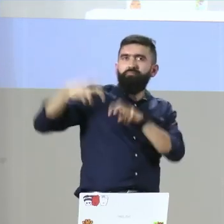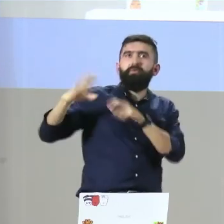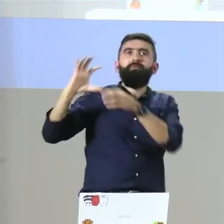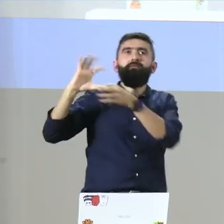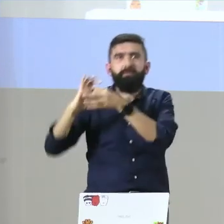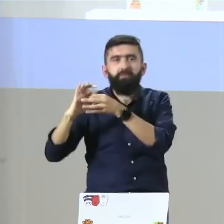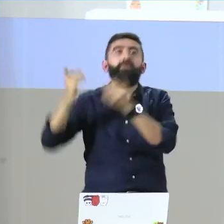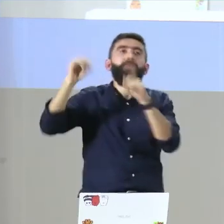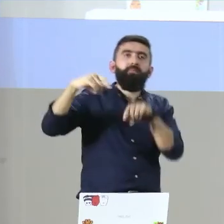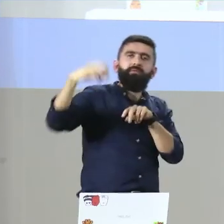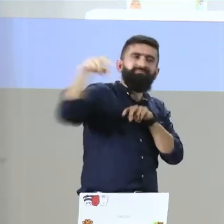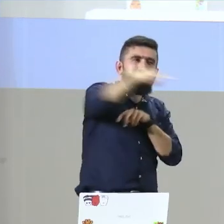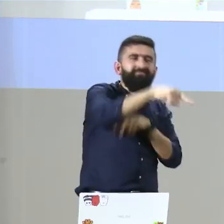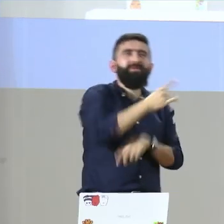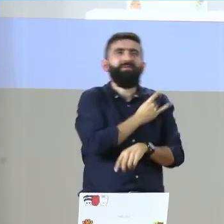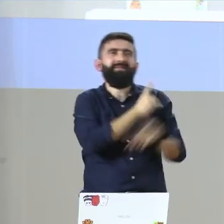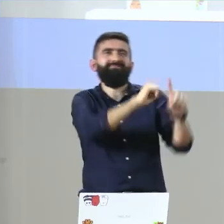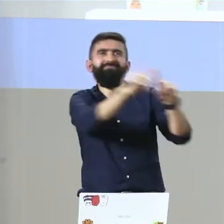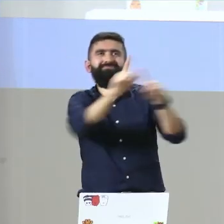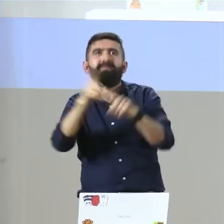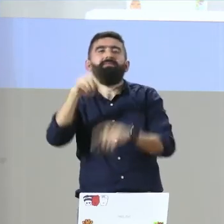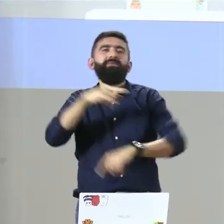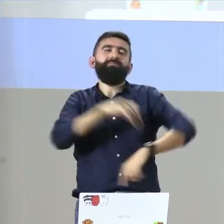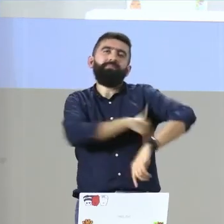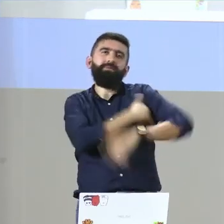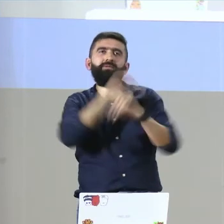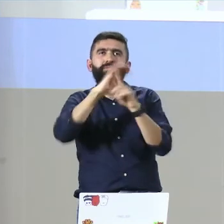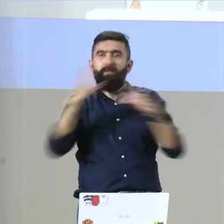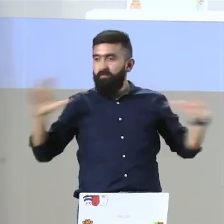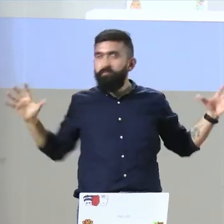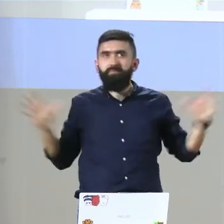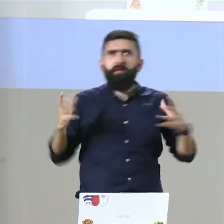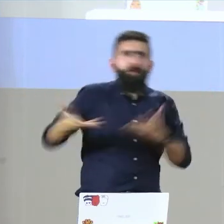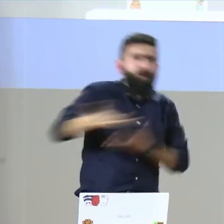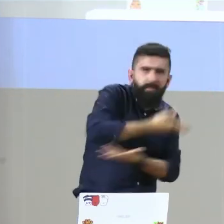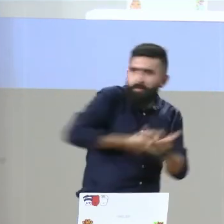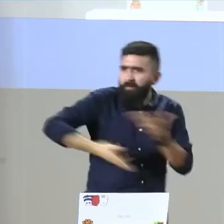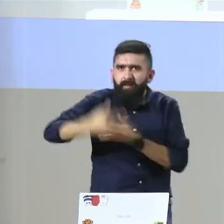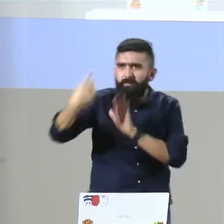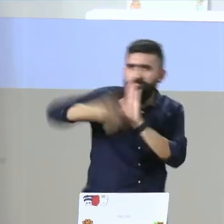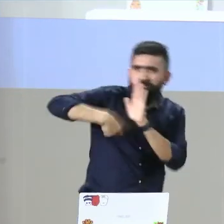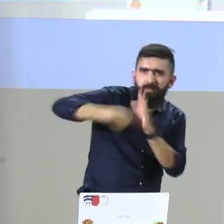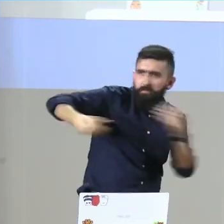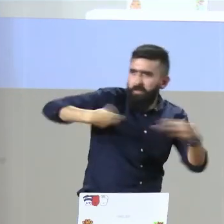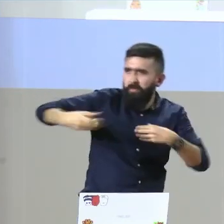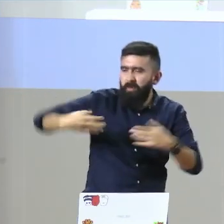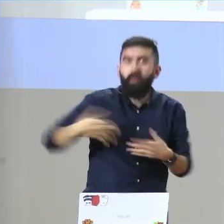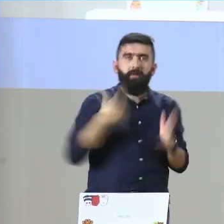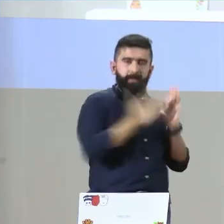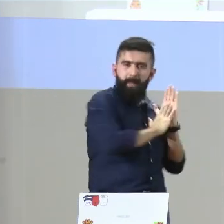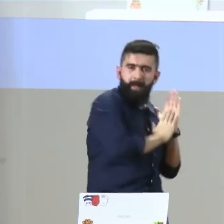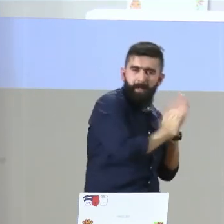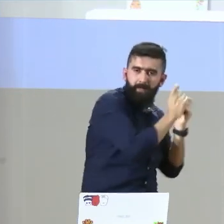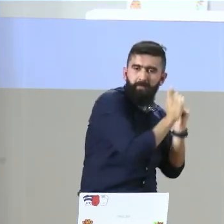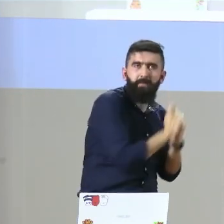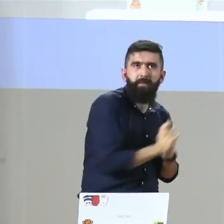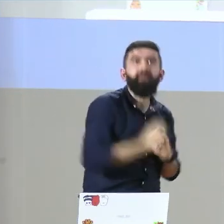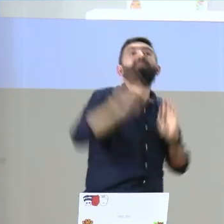en el mes de octubre, la idea es que nos podamos sentar con los diferentes miembros del comité prelingüístico, empezar a hacer todas las